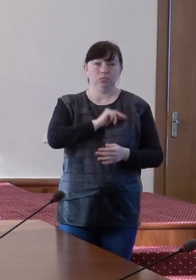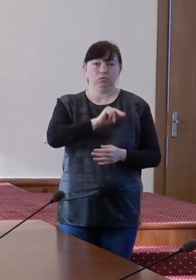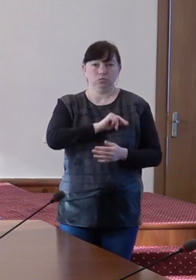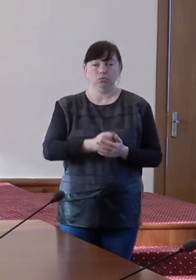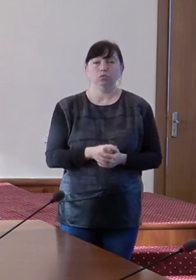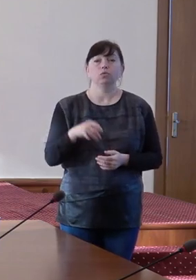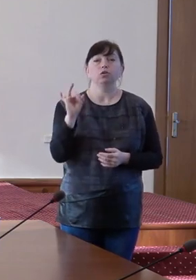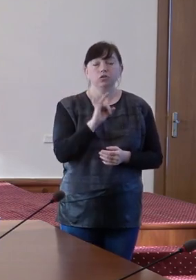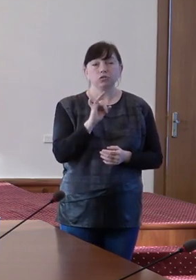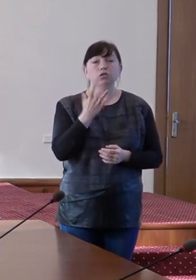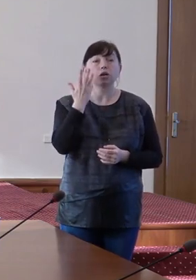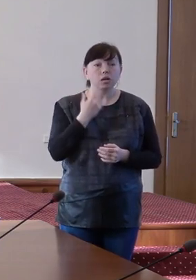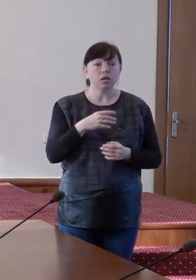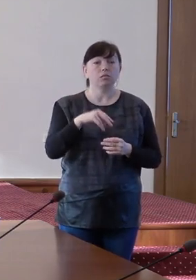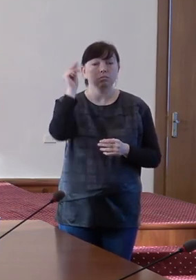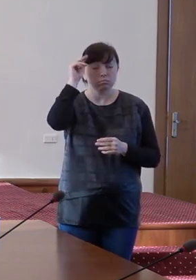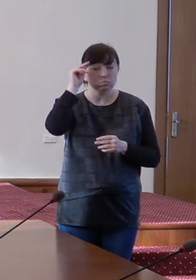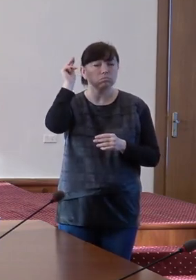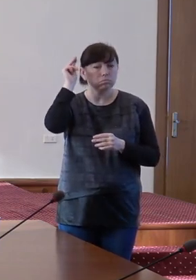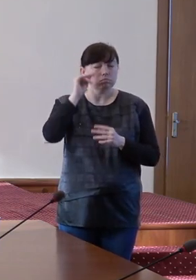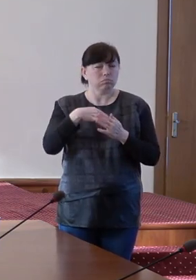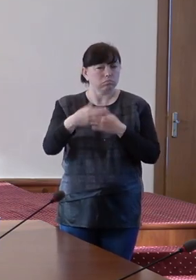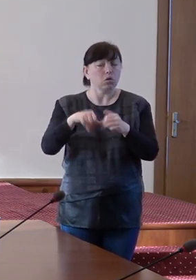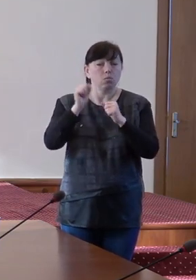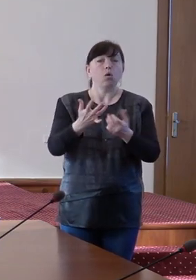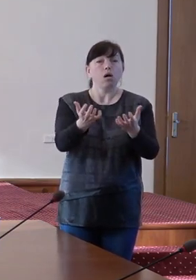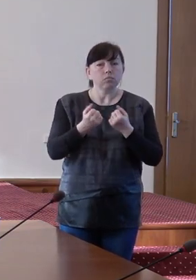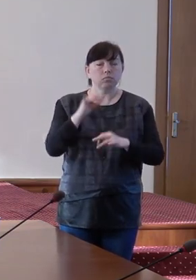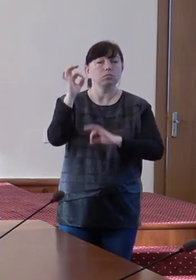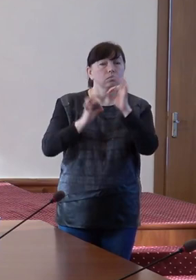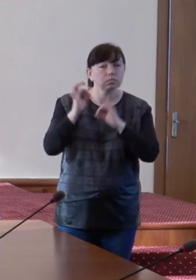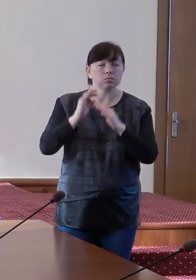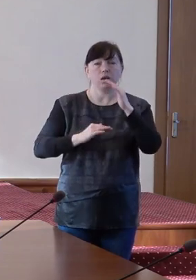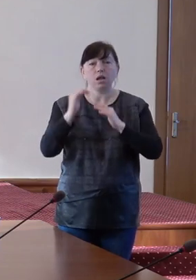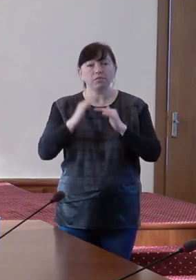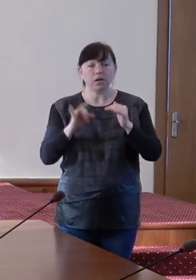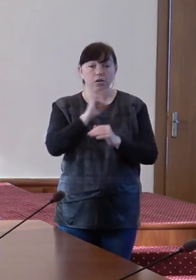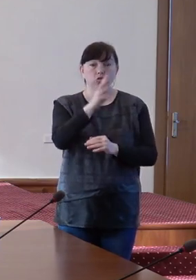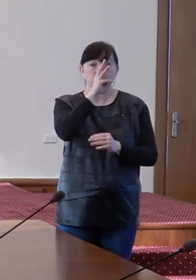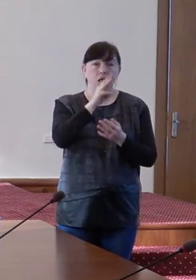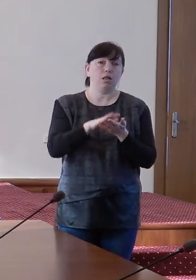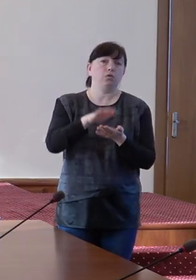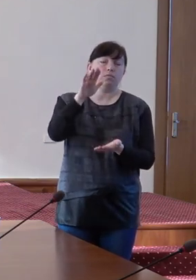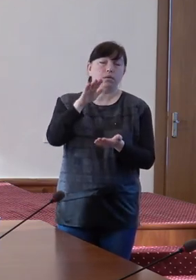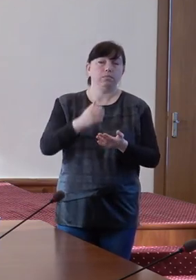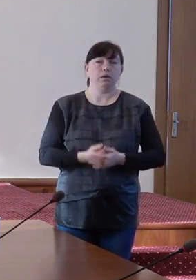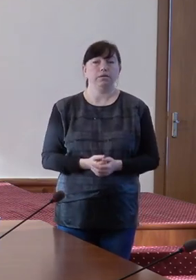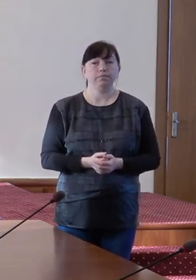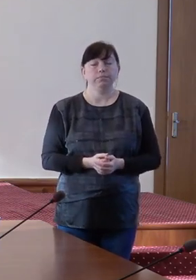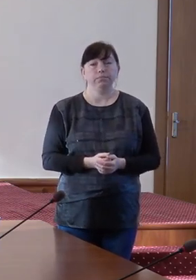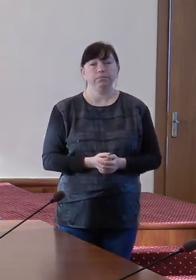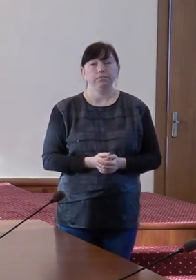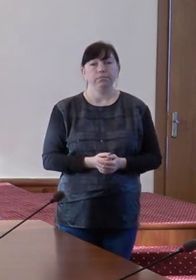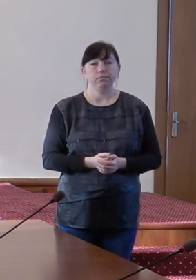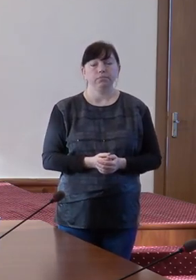Și odată ce vor trece aceste instruiri, se poate obține grade de calificare, prin urmare se poate obține și majorări